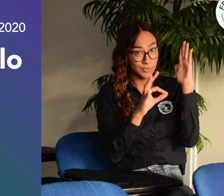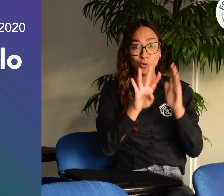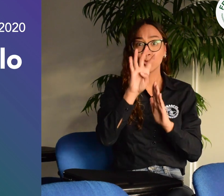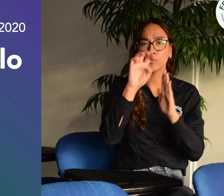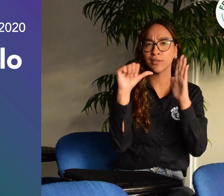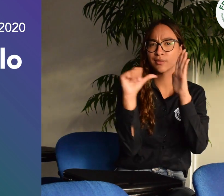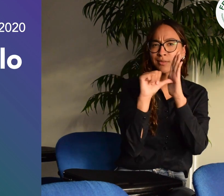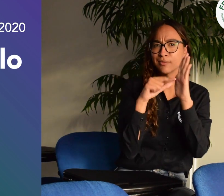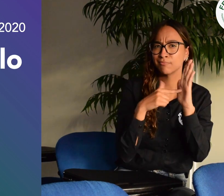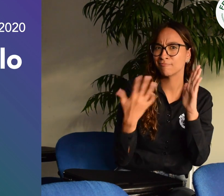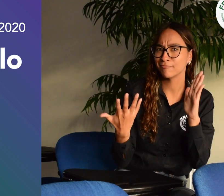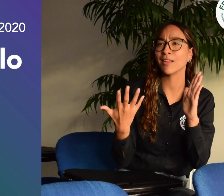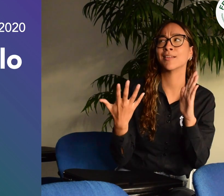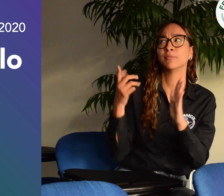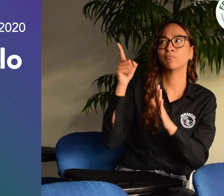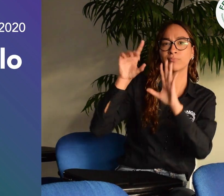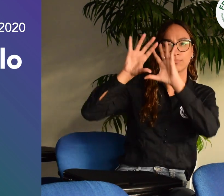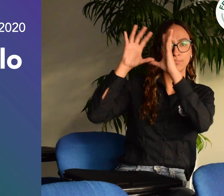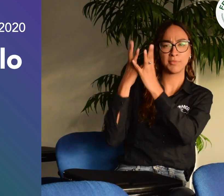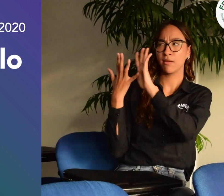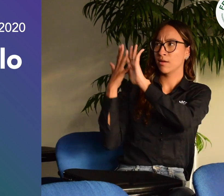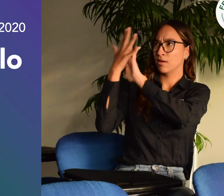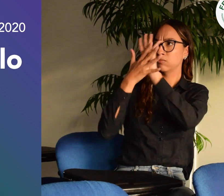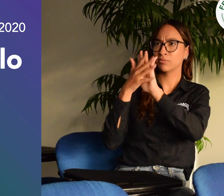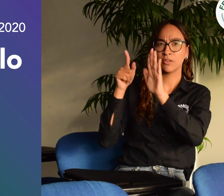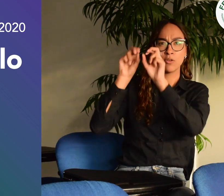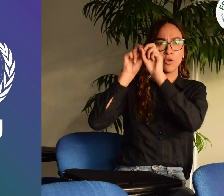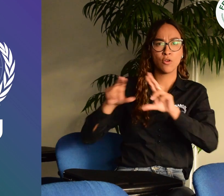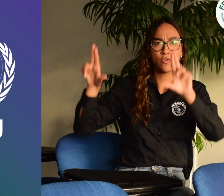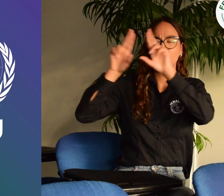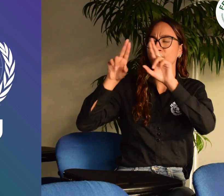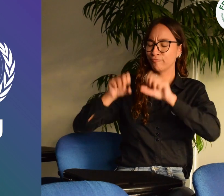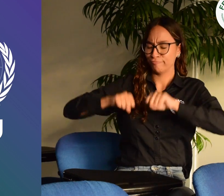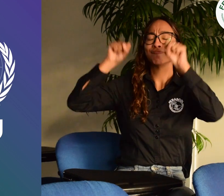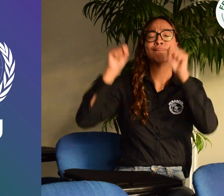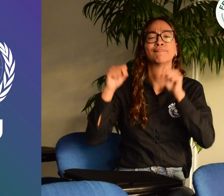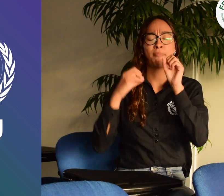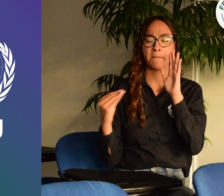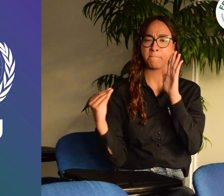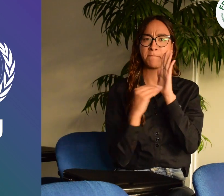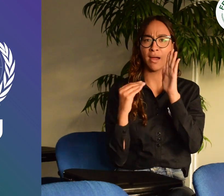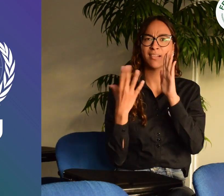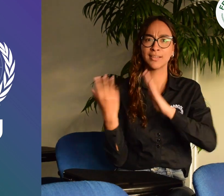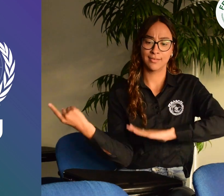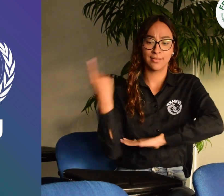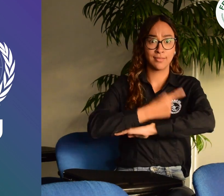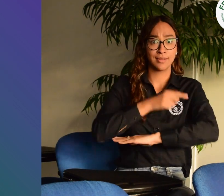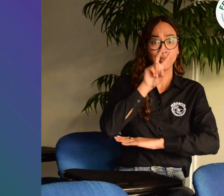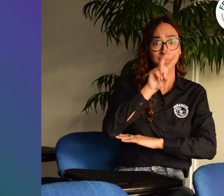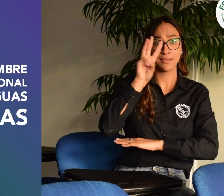De la ley, ahora vamos a hablar del artículo 9. La Organización de Naciones Unidas, ONU, promulgó el Día Internacional